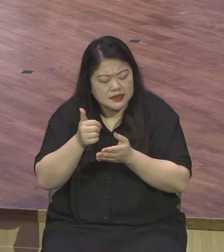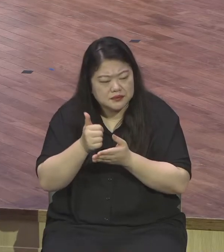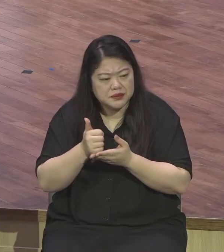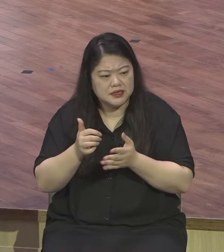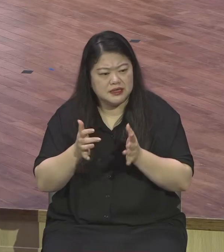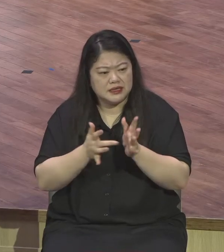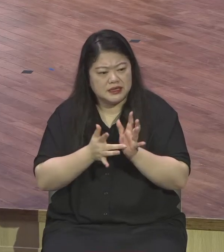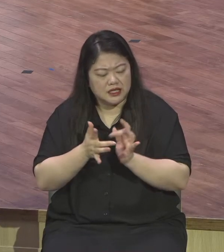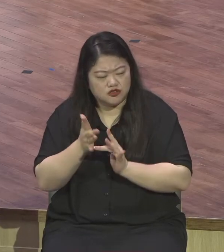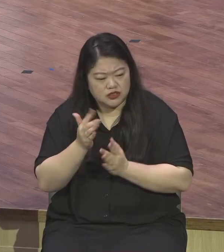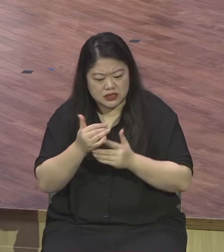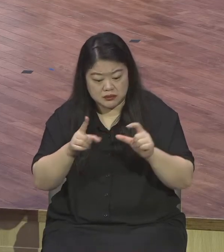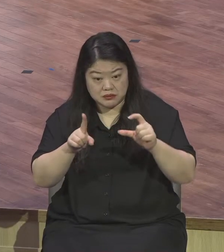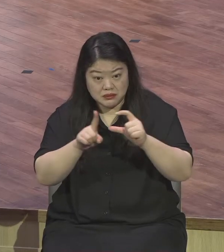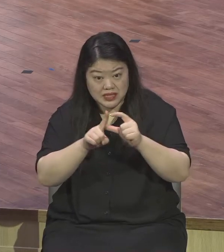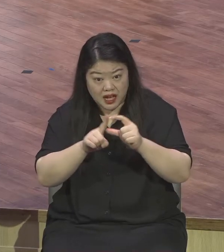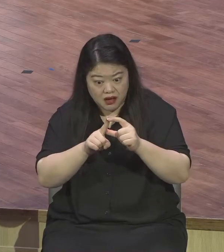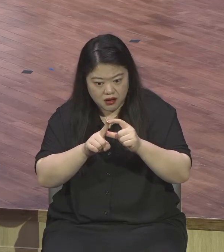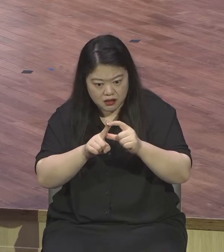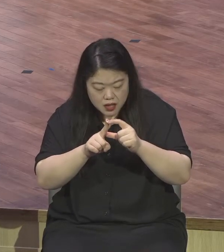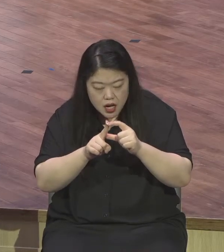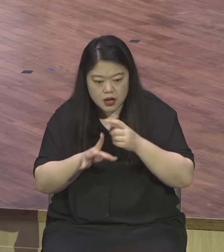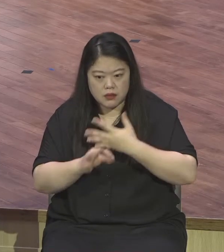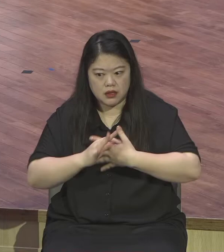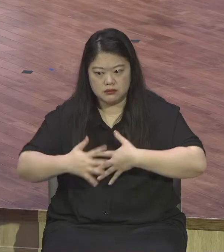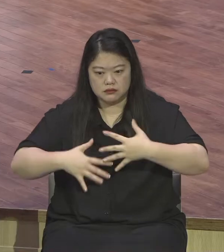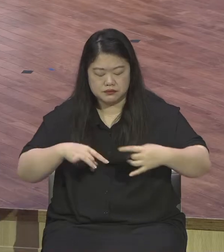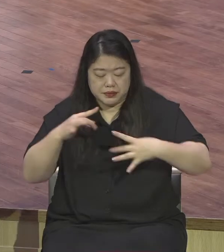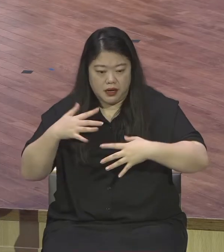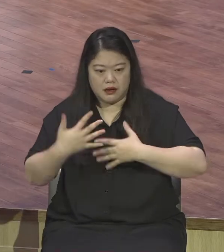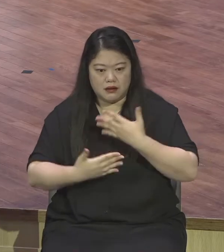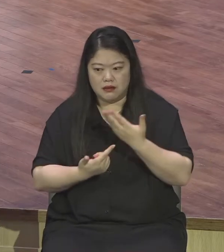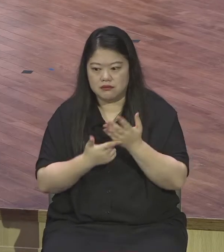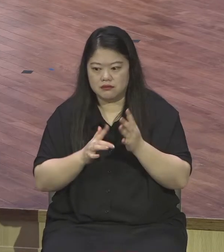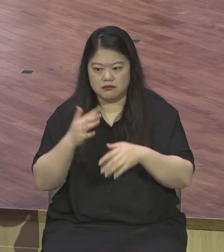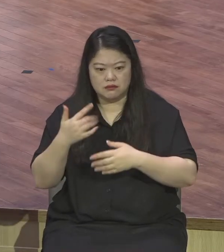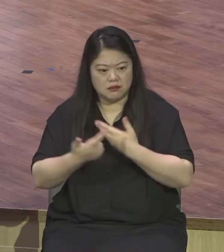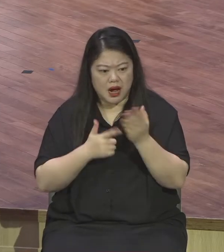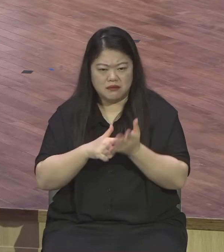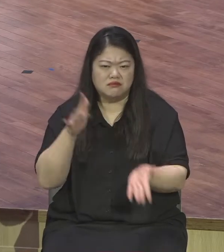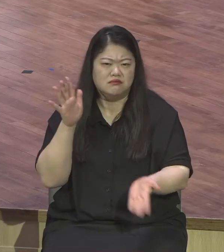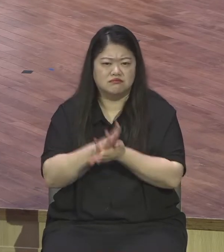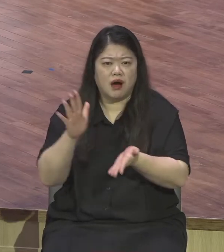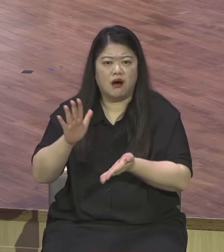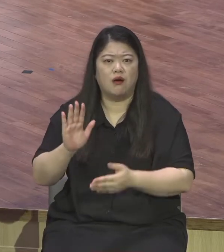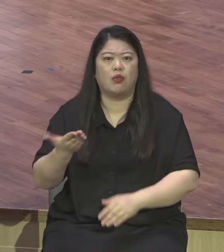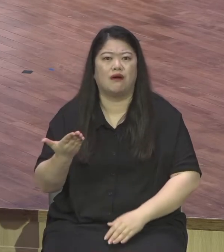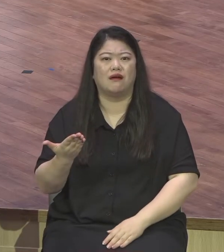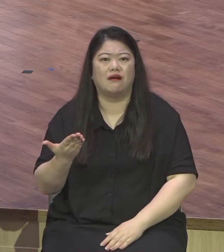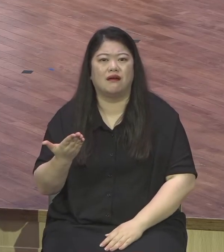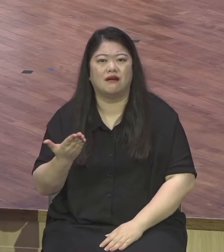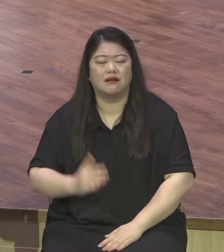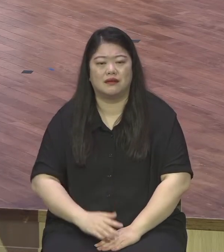말씀 들을 때 가슴이 뜨거워. 하늘비 기도하면 바로 응답될 확신이 생겨. 오늘